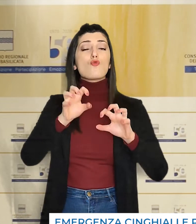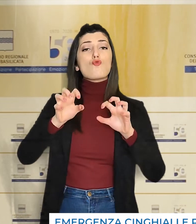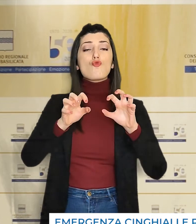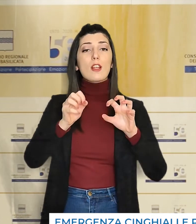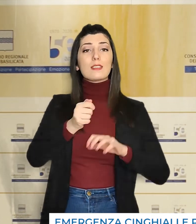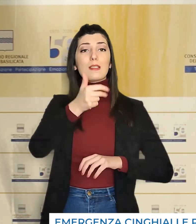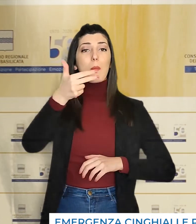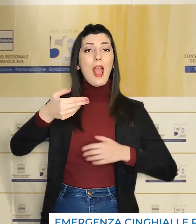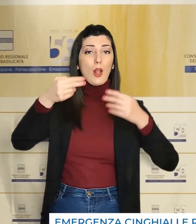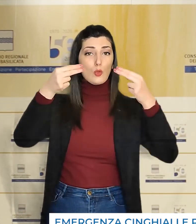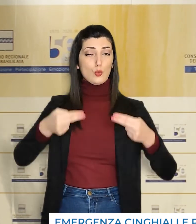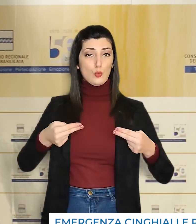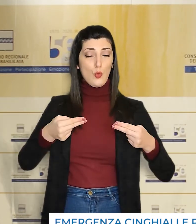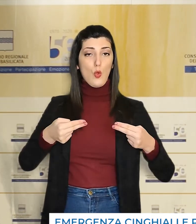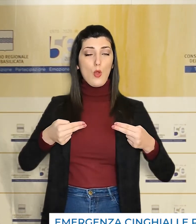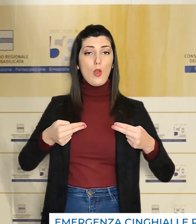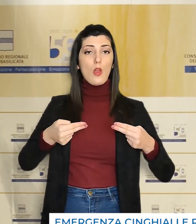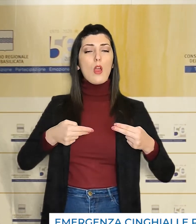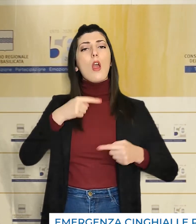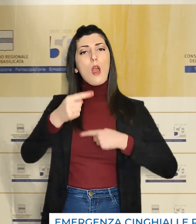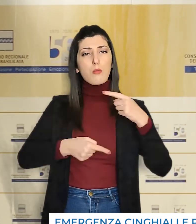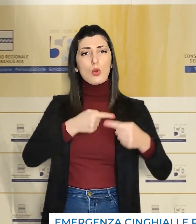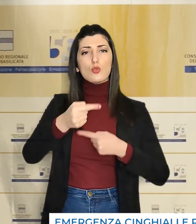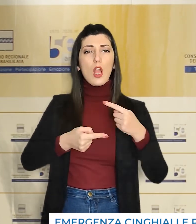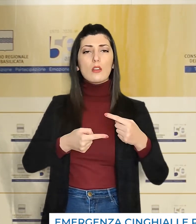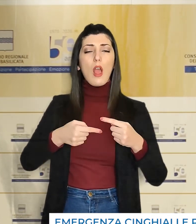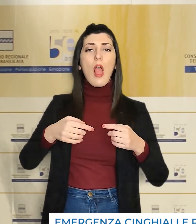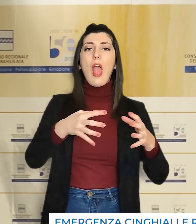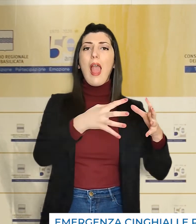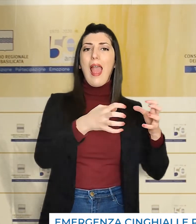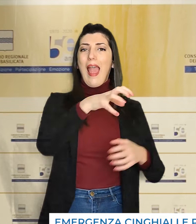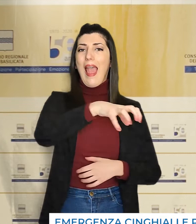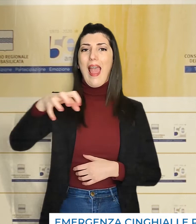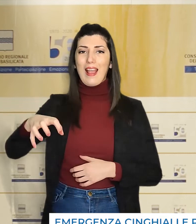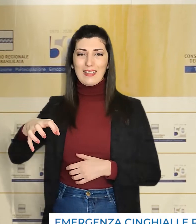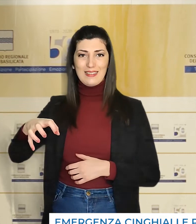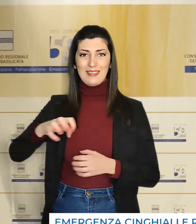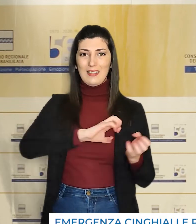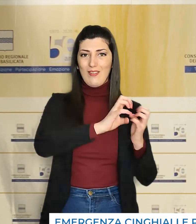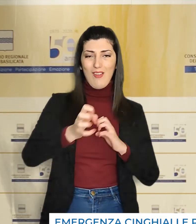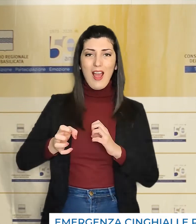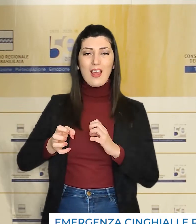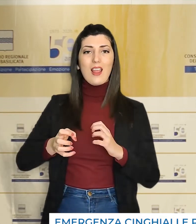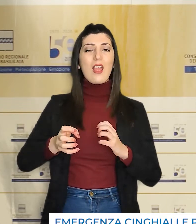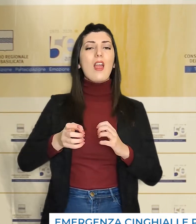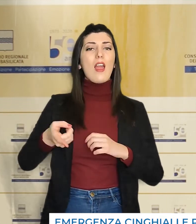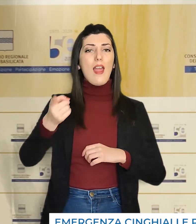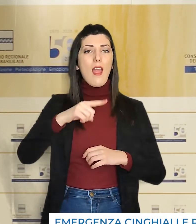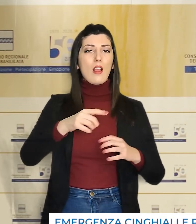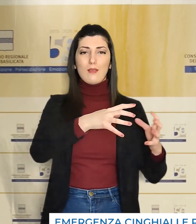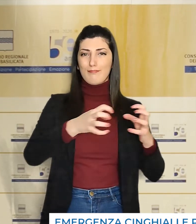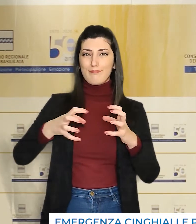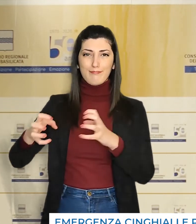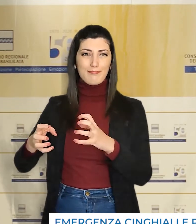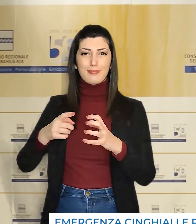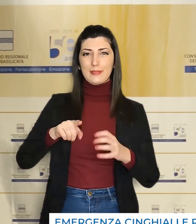ungulati e che si proceda al commissariamento degli enti e delle organizzazioni inadempienti